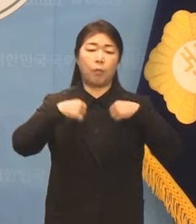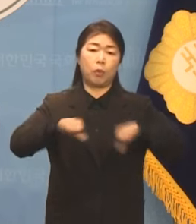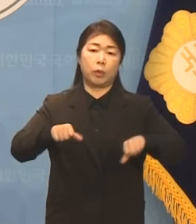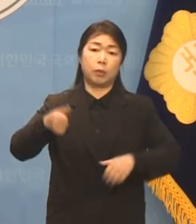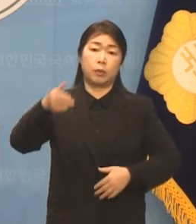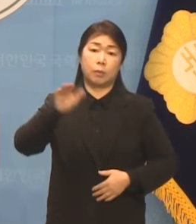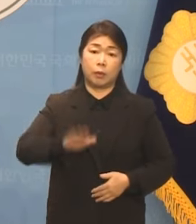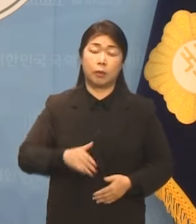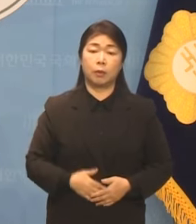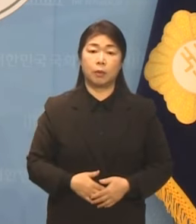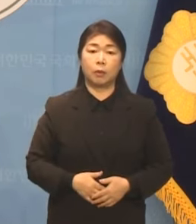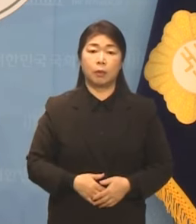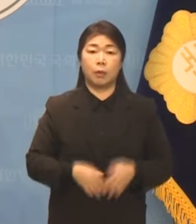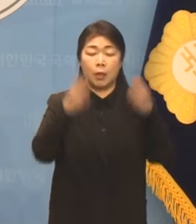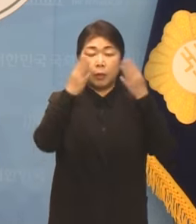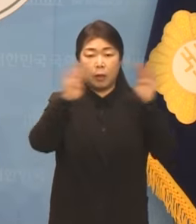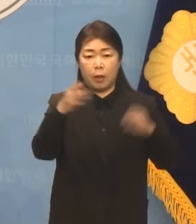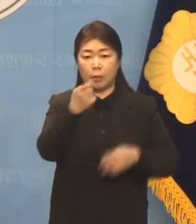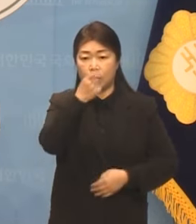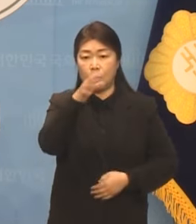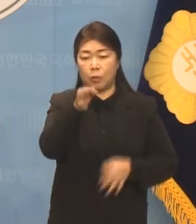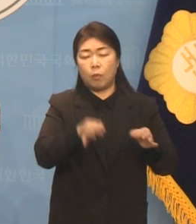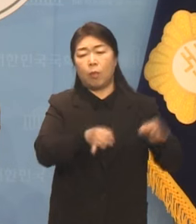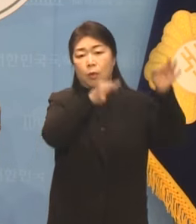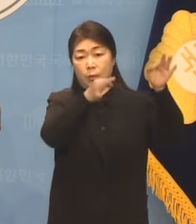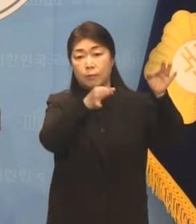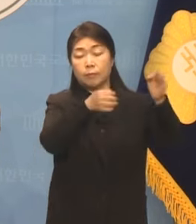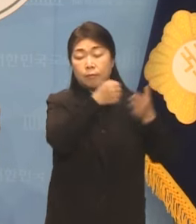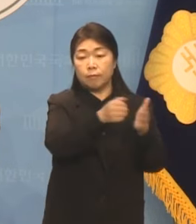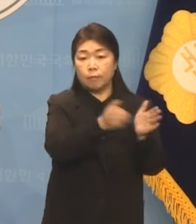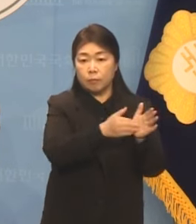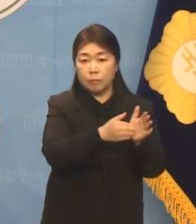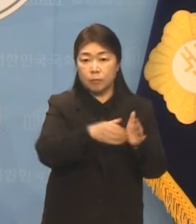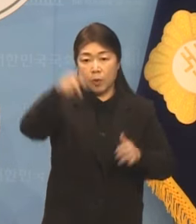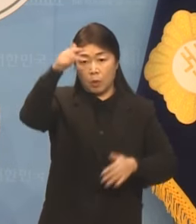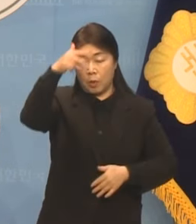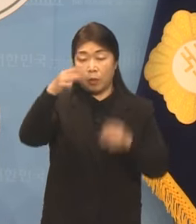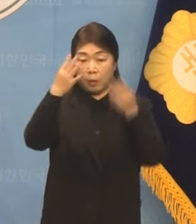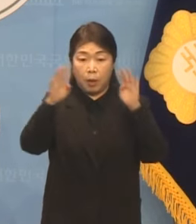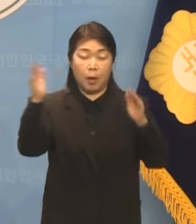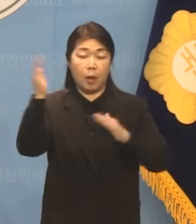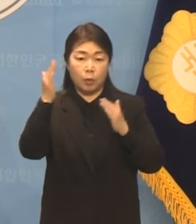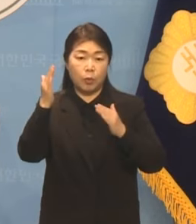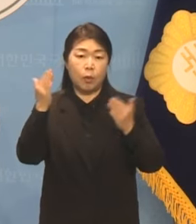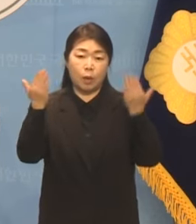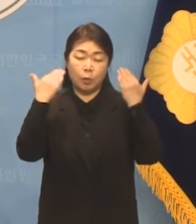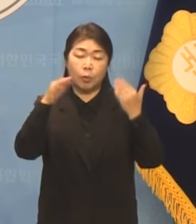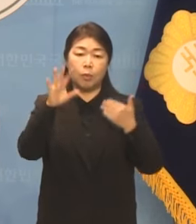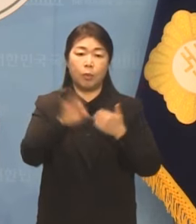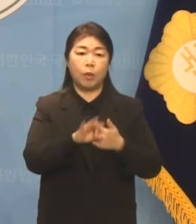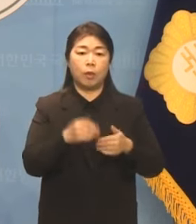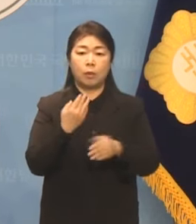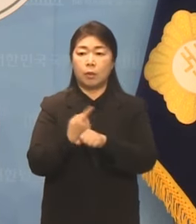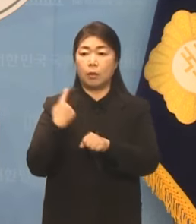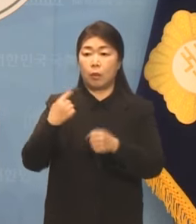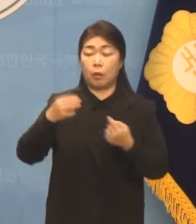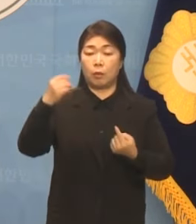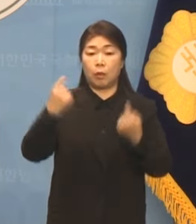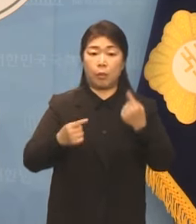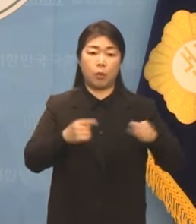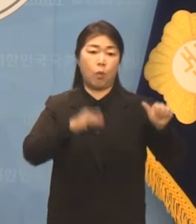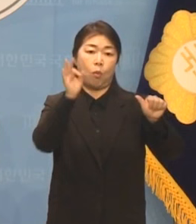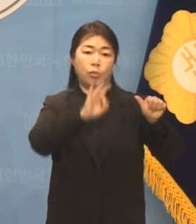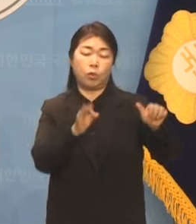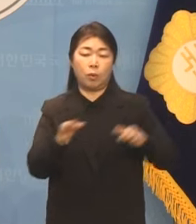이익, 등록금 올리는 대학들, 조선대학교가 등록금을 지난해 대비 약 5% 인상을 결정했습니다.